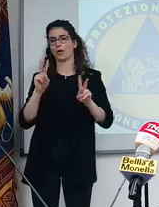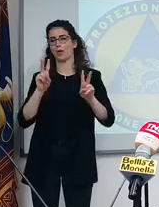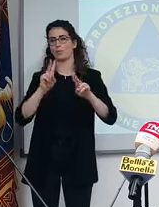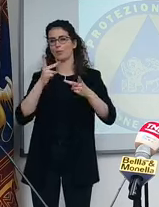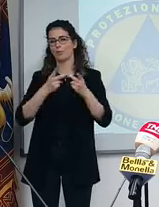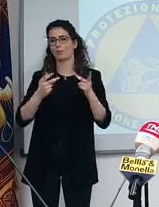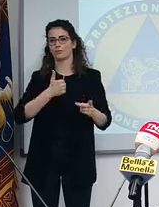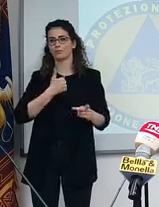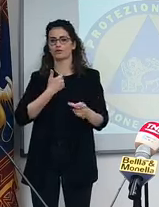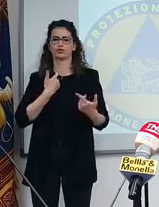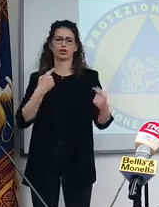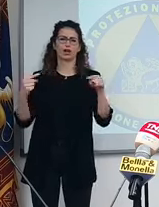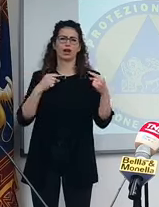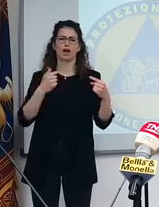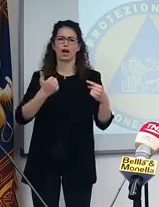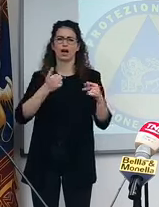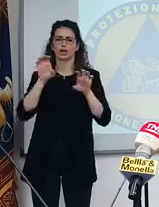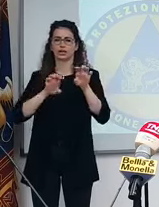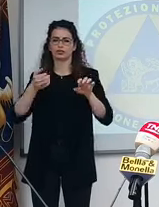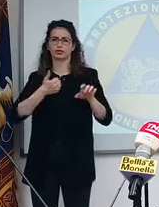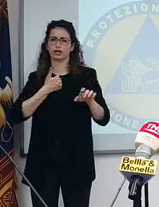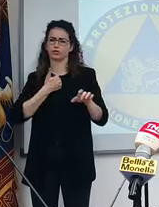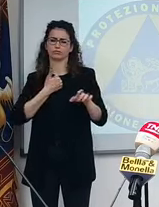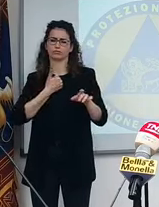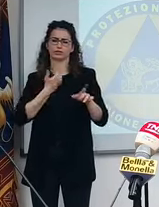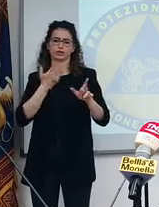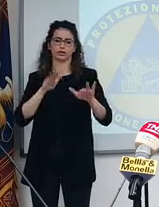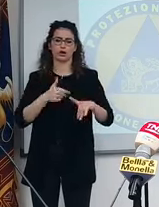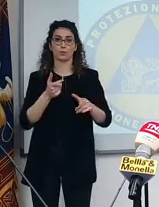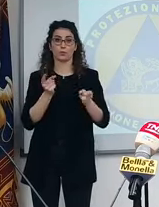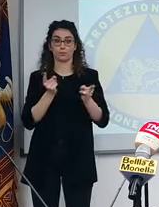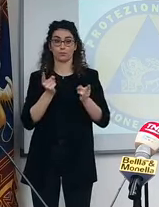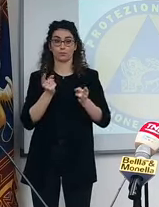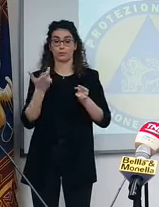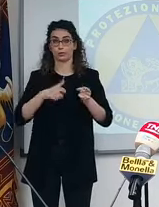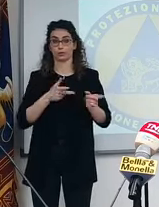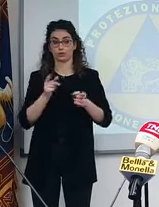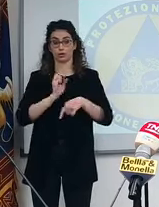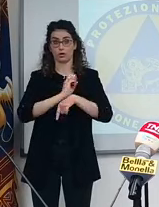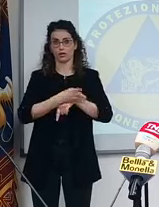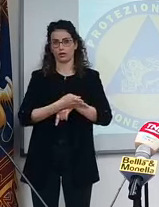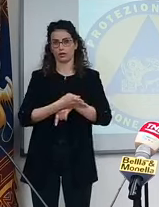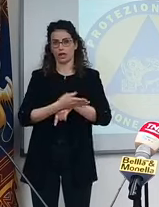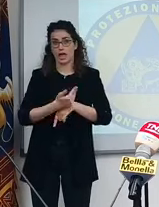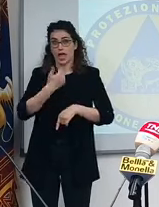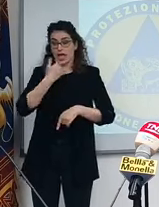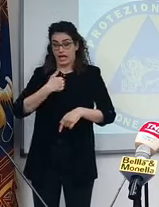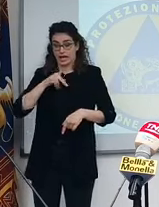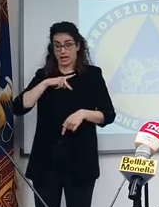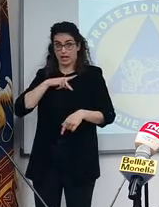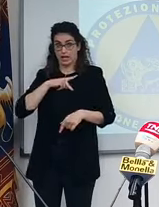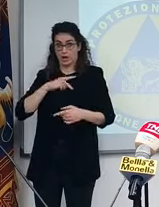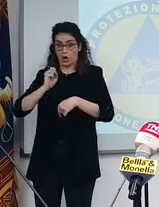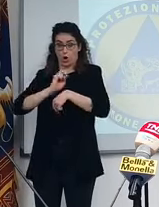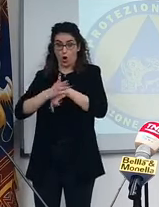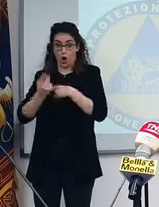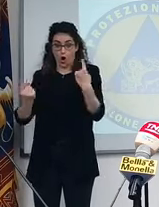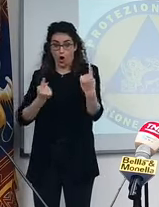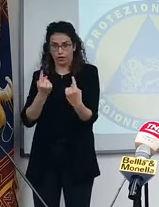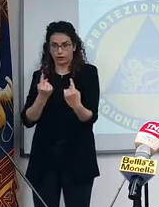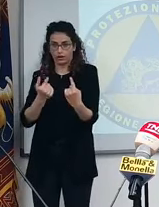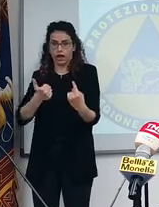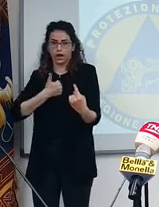Sul togliere l'autonomia alle regioni, visto cosa è accaduto nel Covid. La toglierei ai Governi, io ho visto cosa è accaduto nel Covid, no? Alle